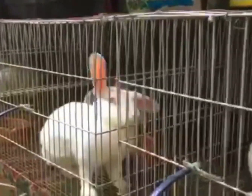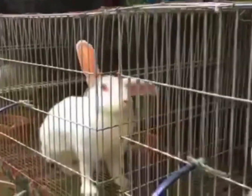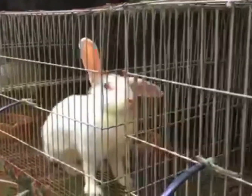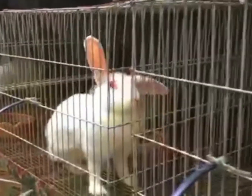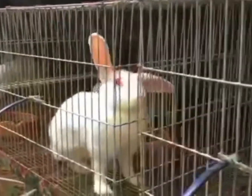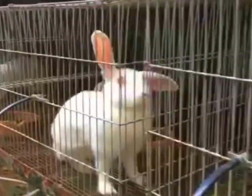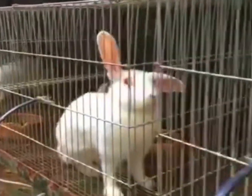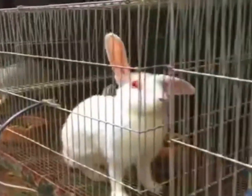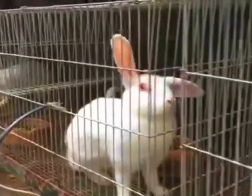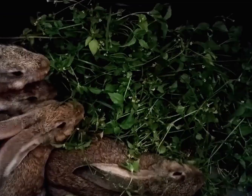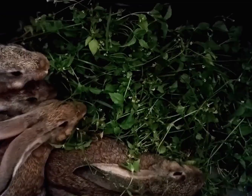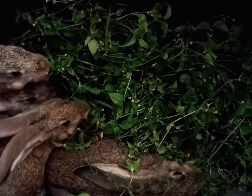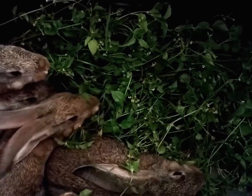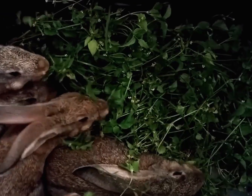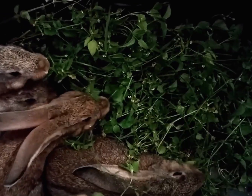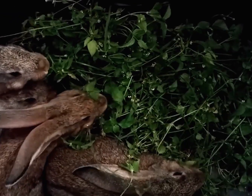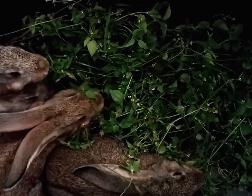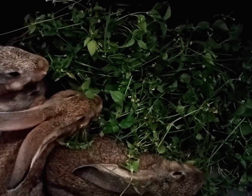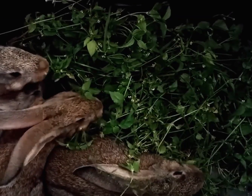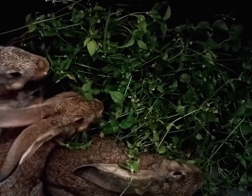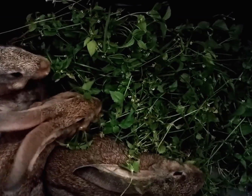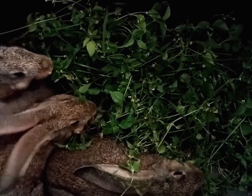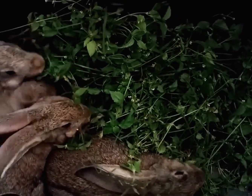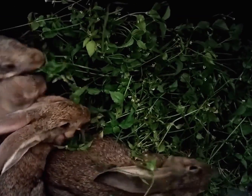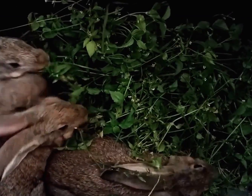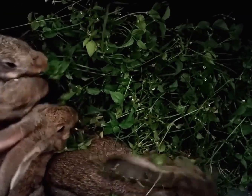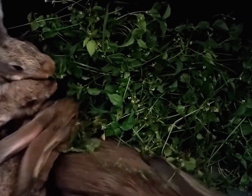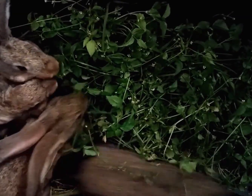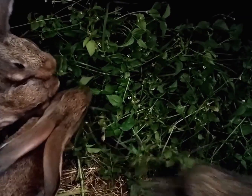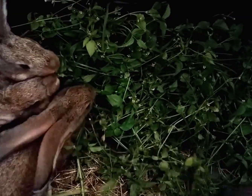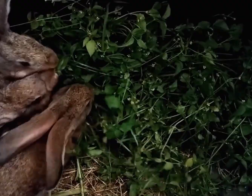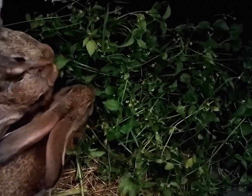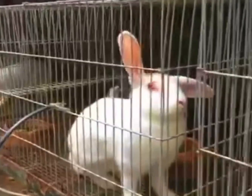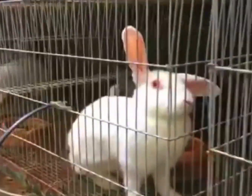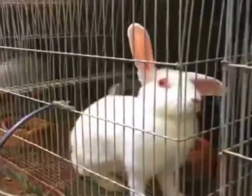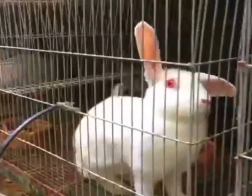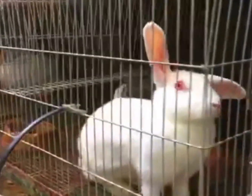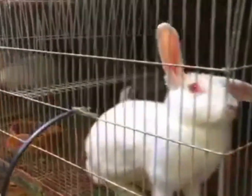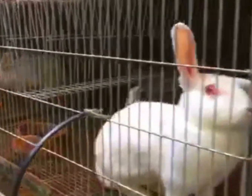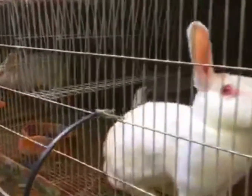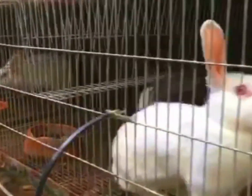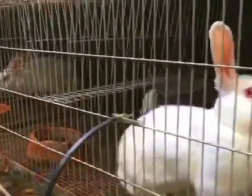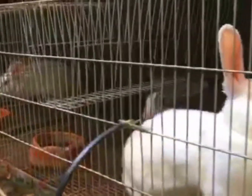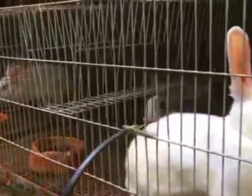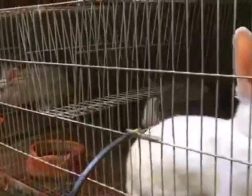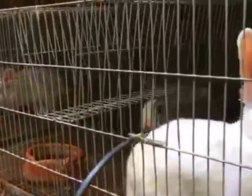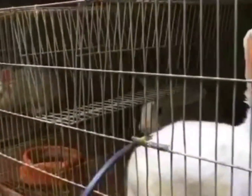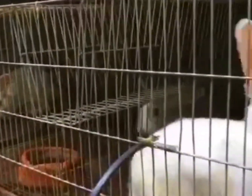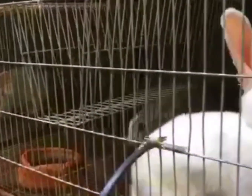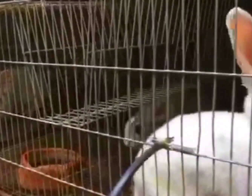meron ka namang tanin na kampong, kabote, madre de agua, ito na yung pigs po. So, ito ang sabihin kapag yung rabbit, low